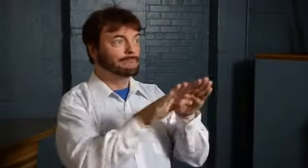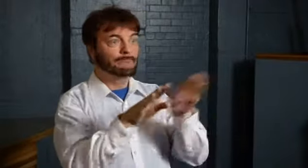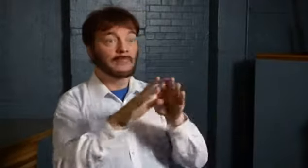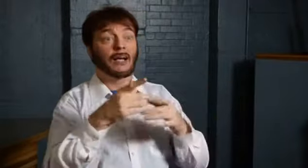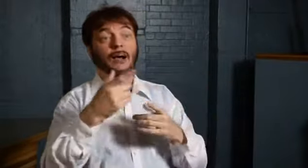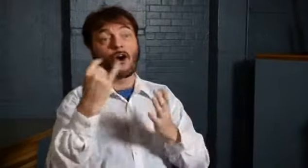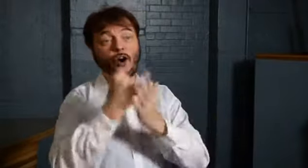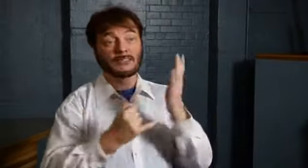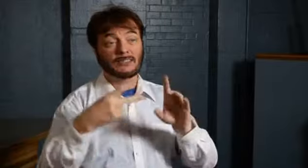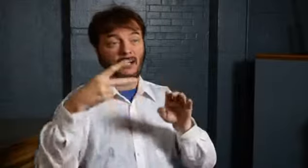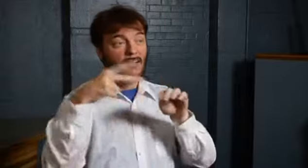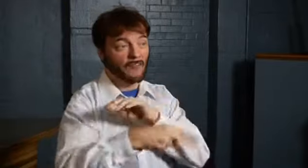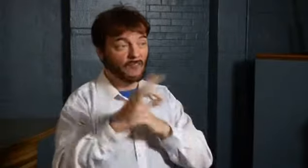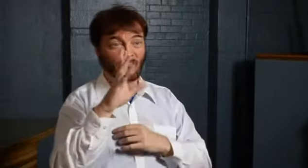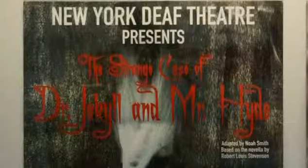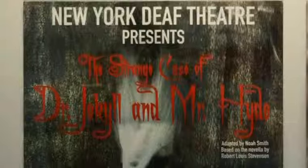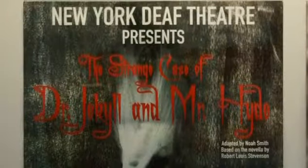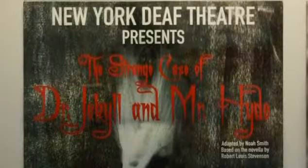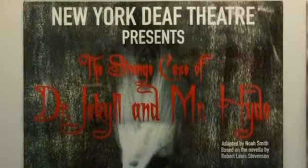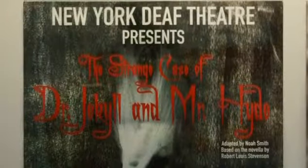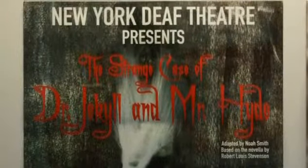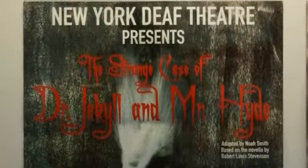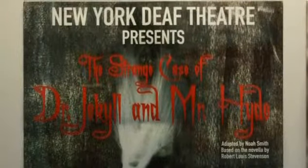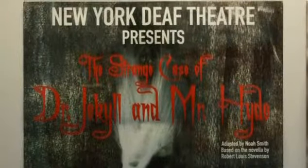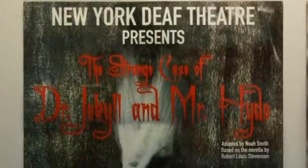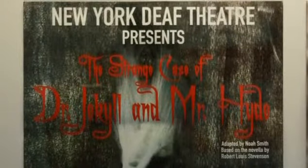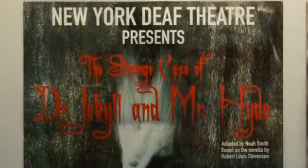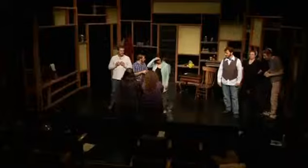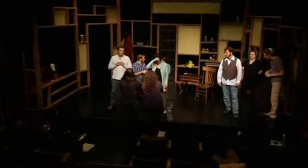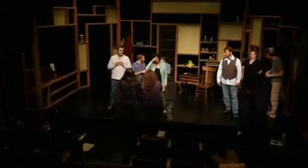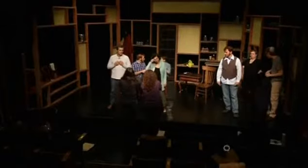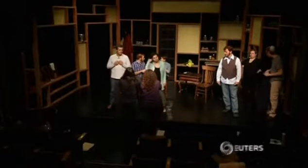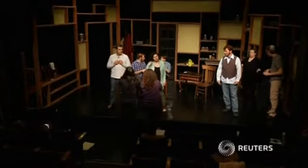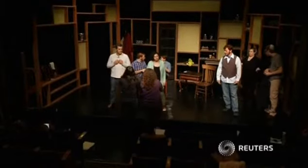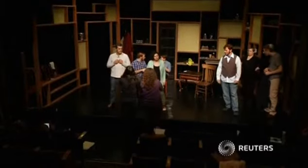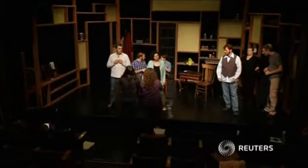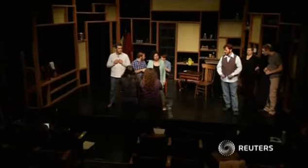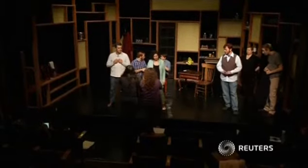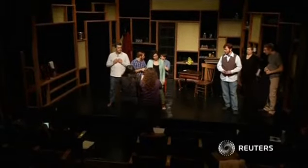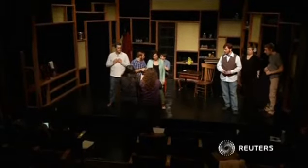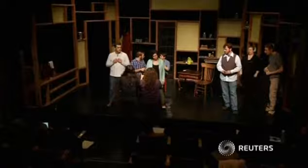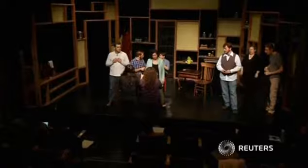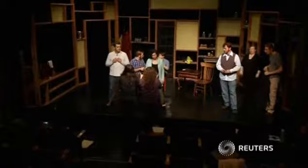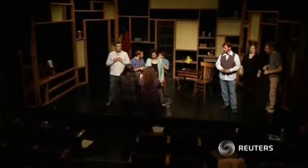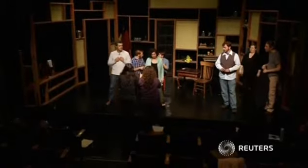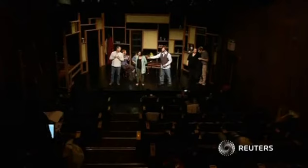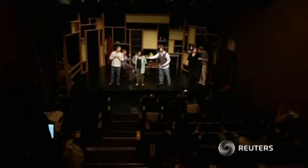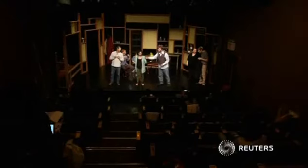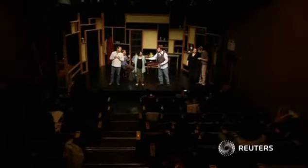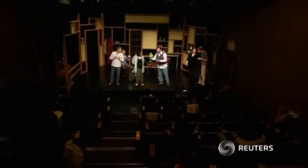мне с этим повезло». Премьерным показом нового спектакля Нью-Йоркский театр глухих отметит своё 35-летие. Это один из